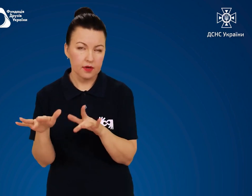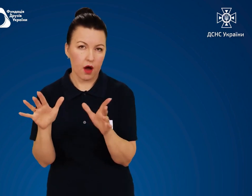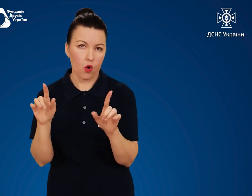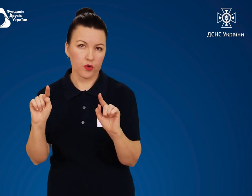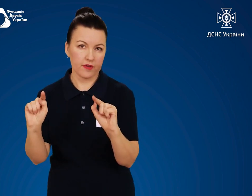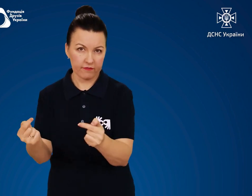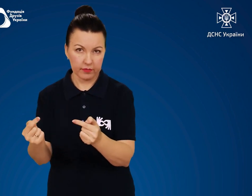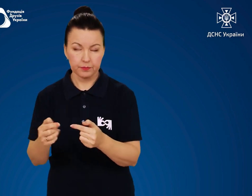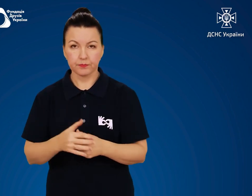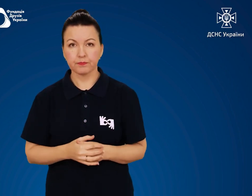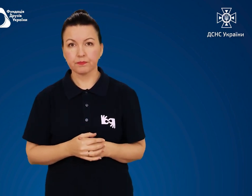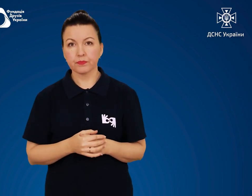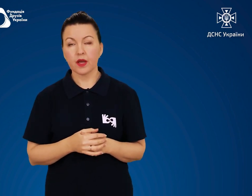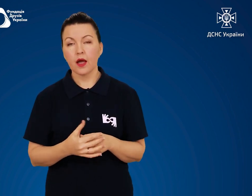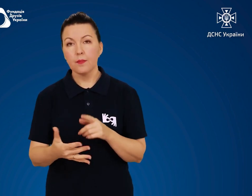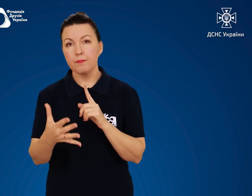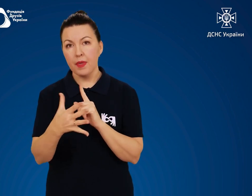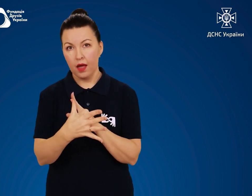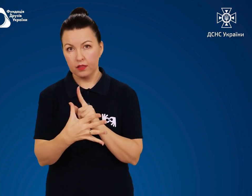П'яте